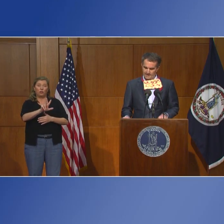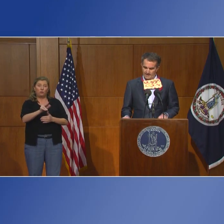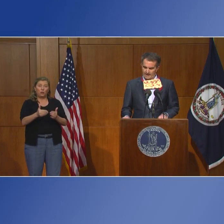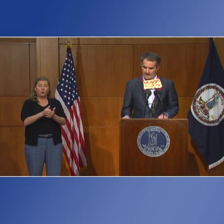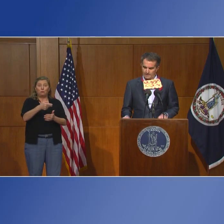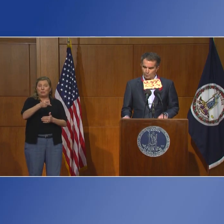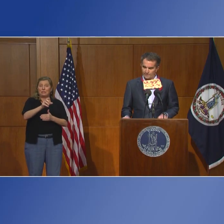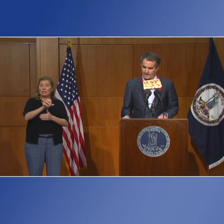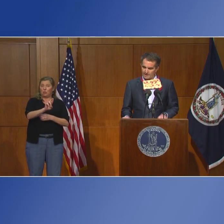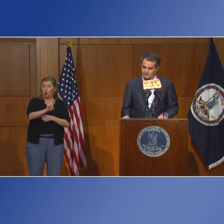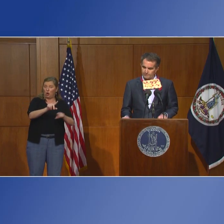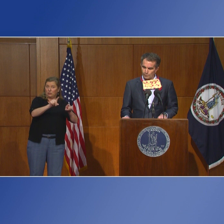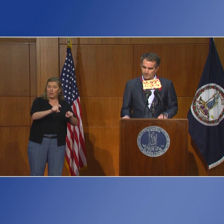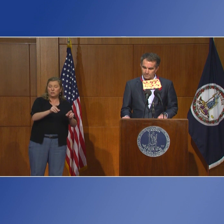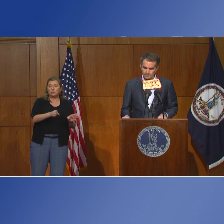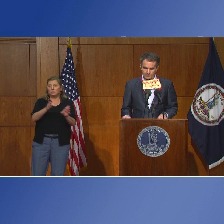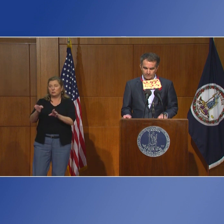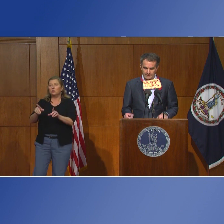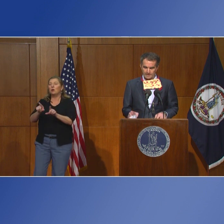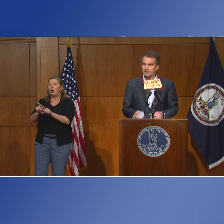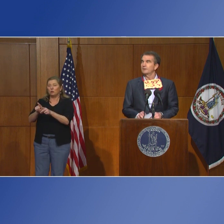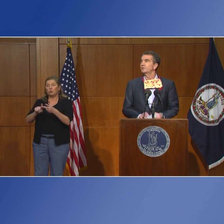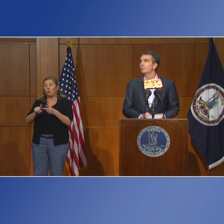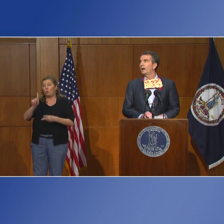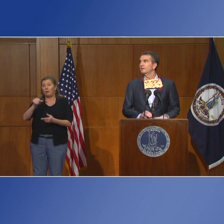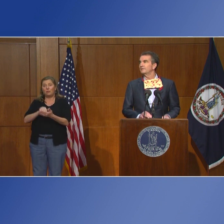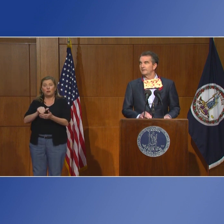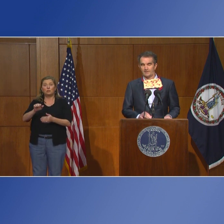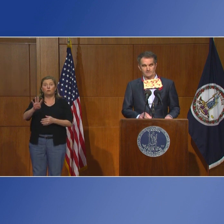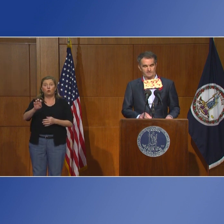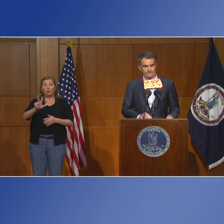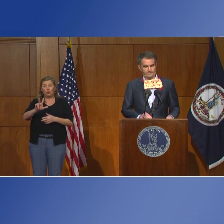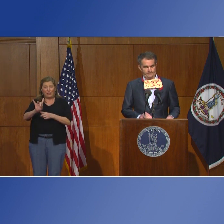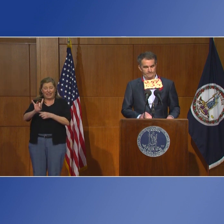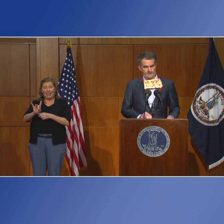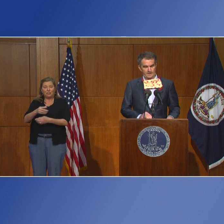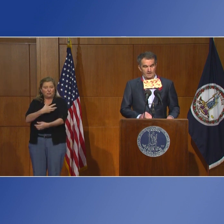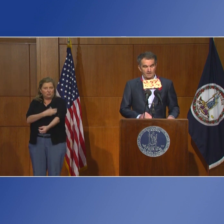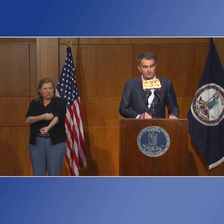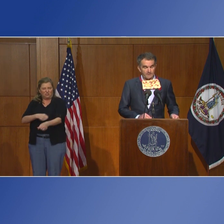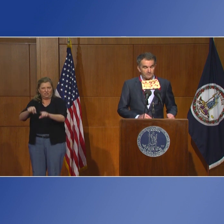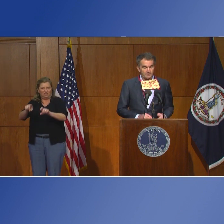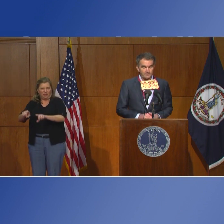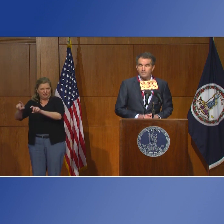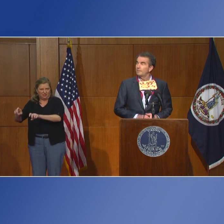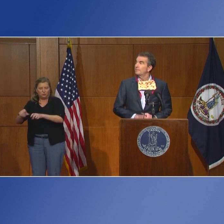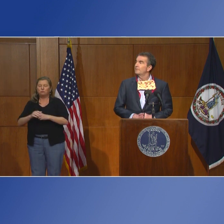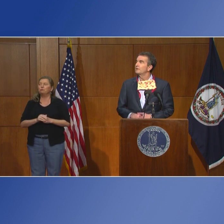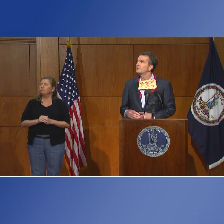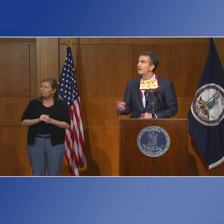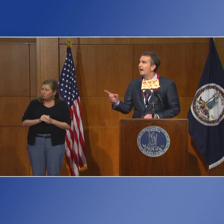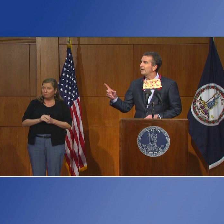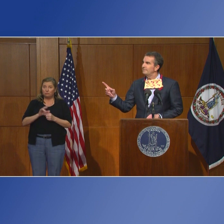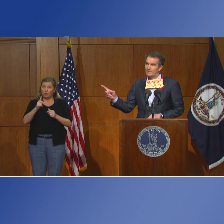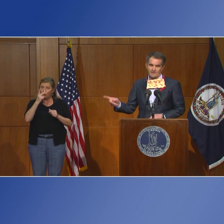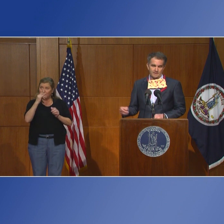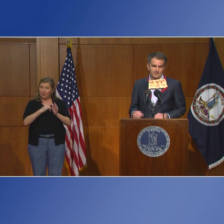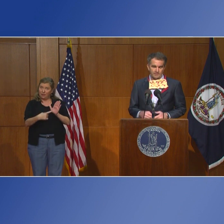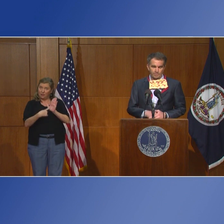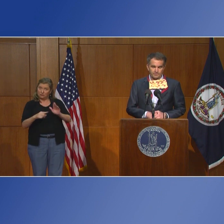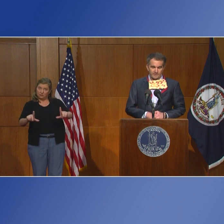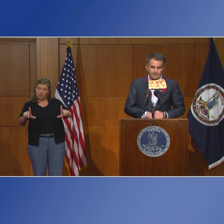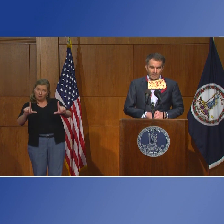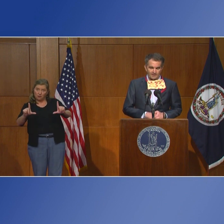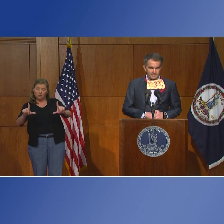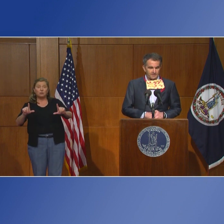y también pruebas de serología. Según ustedes pueden ver en esta